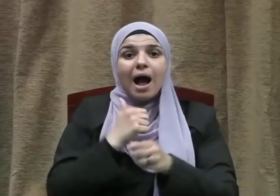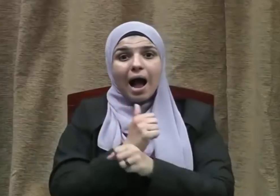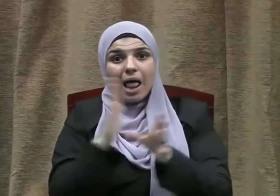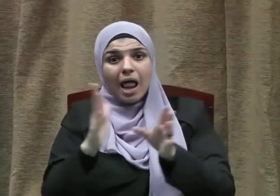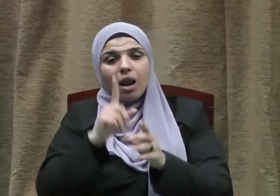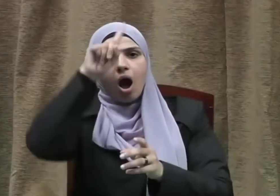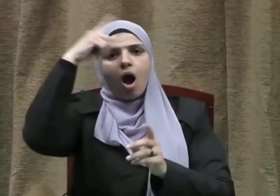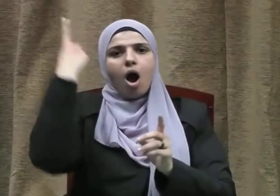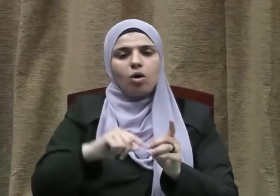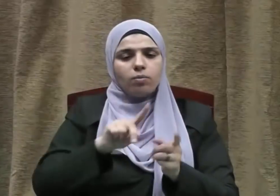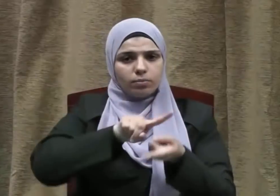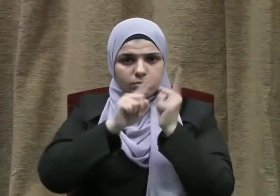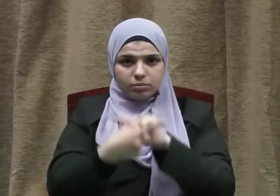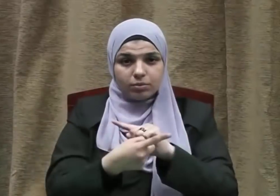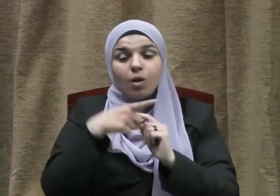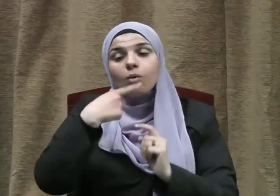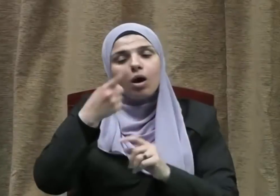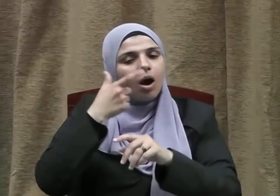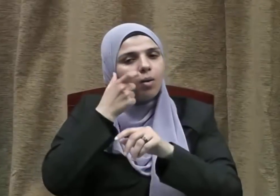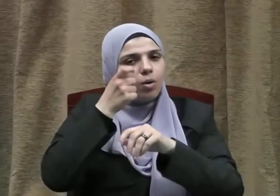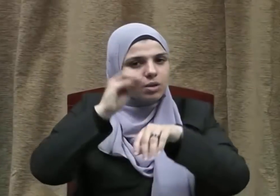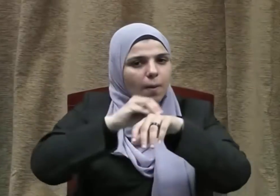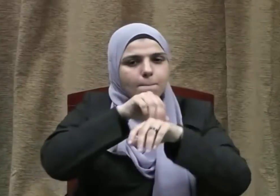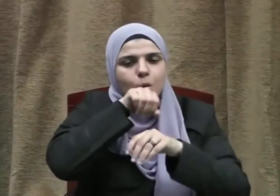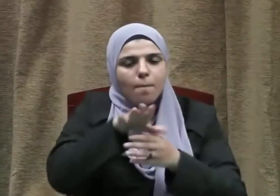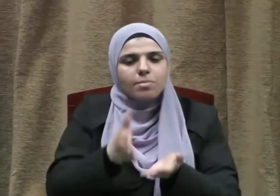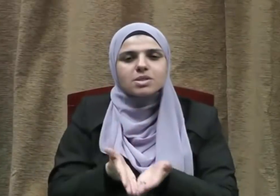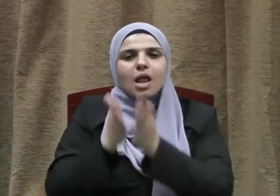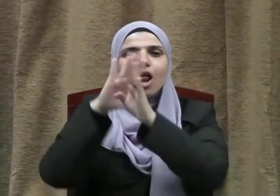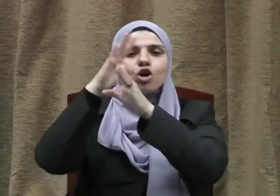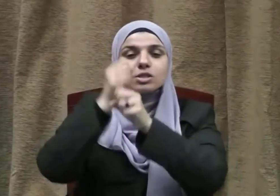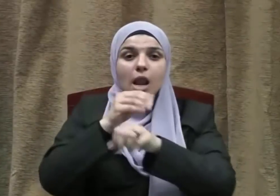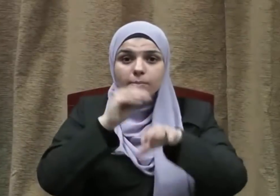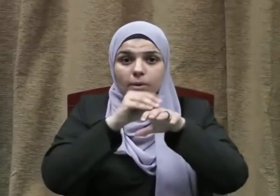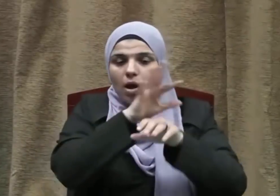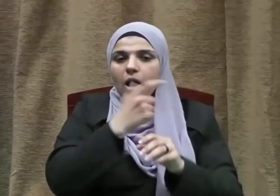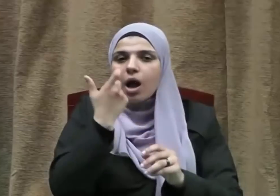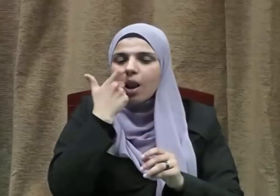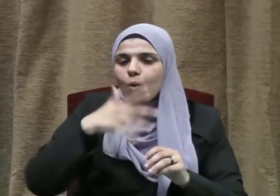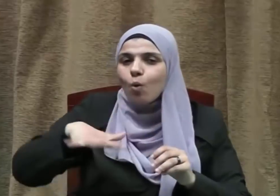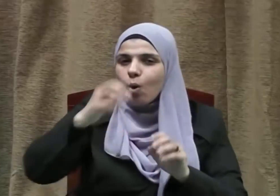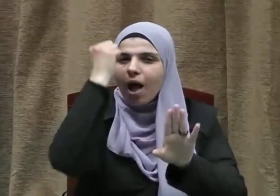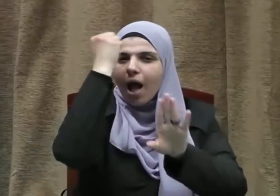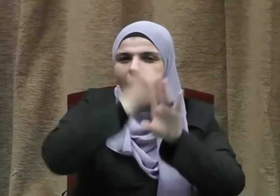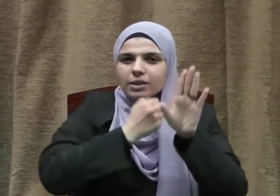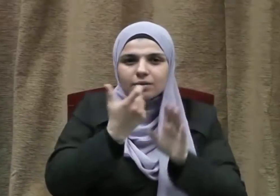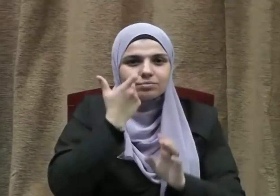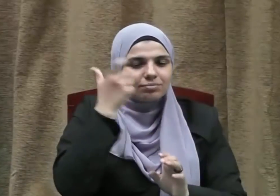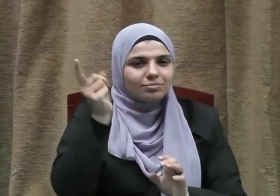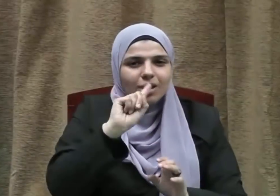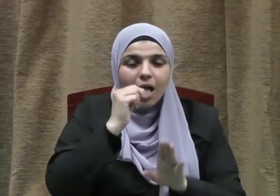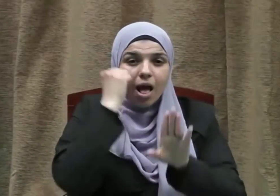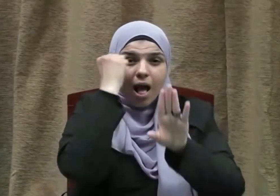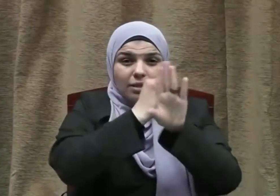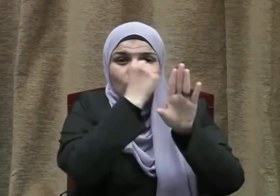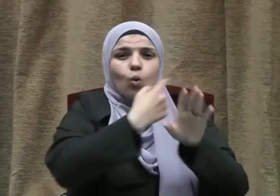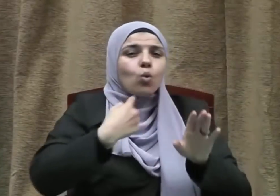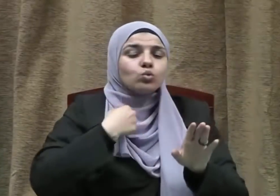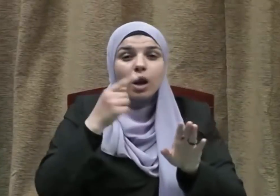أو أحل حراماً وحذر النبي صلى الله عليه وسلم من الغدر وبيّن